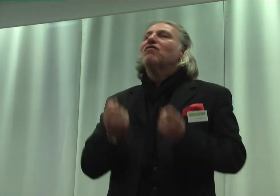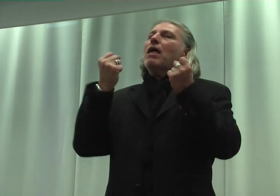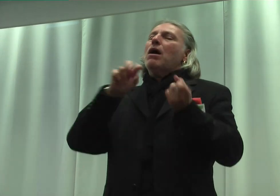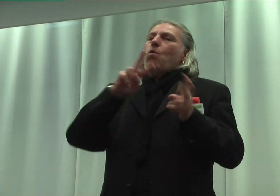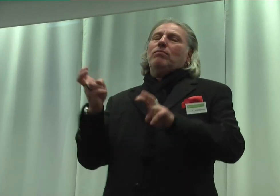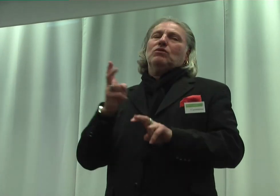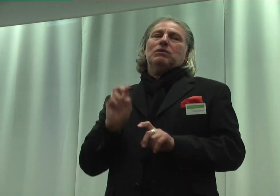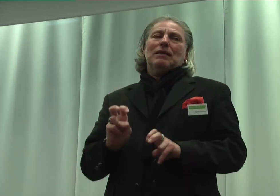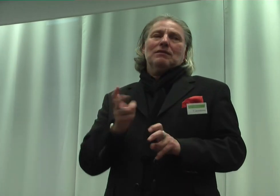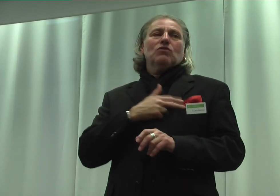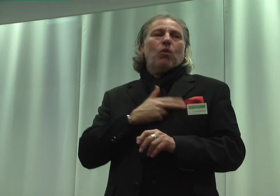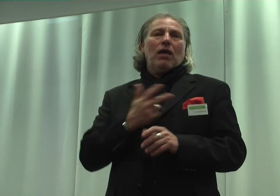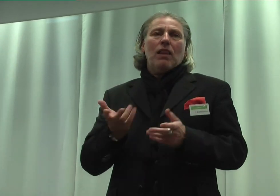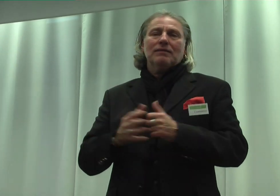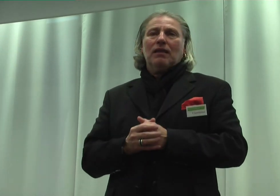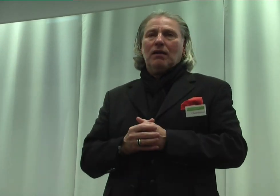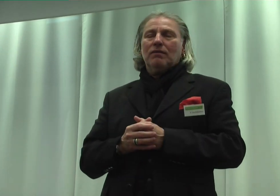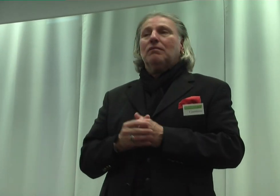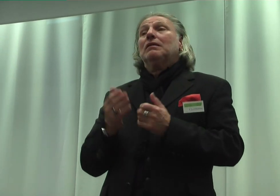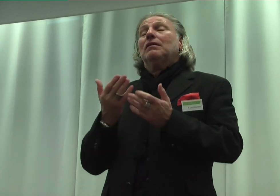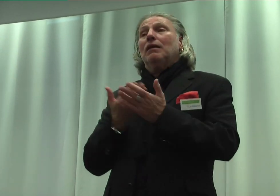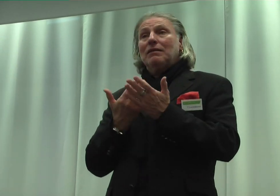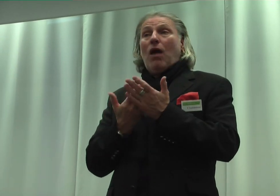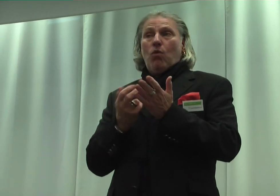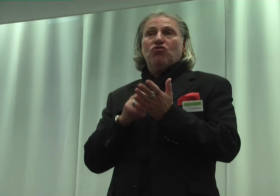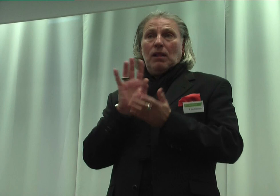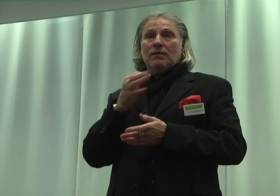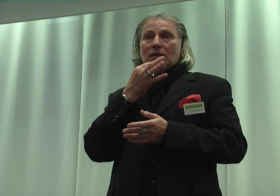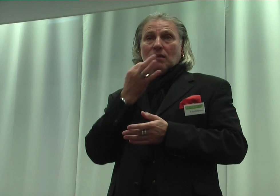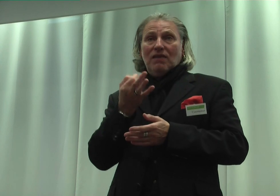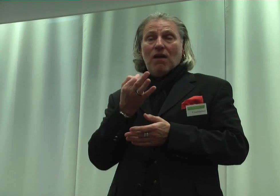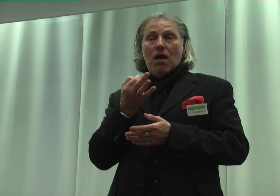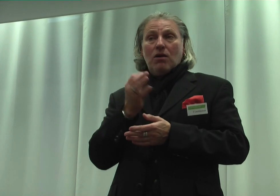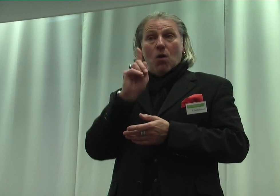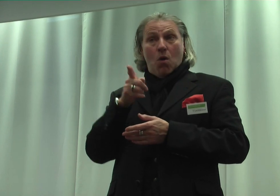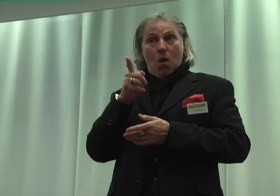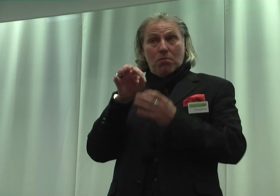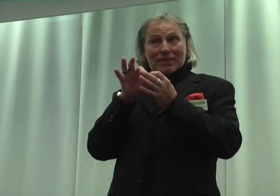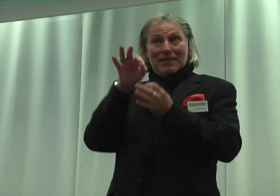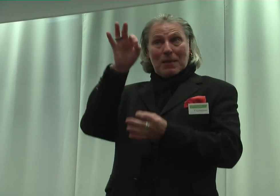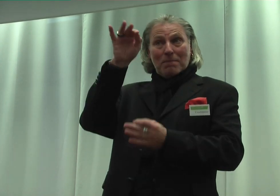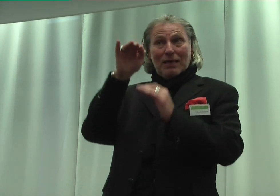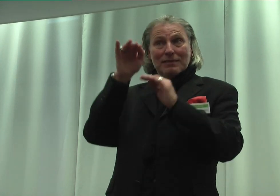Daher ist jetzt auch die Frage, ob die Messplatte für Inklusion